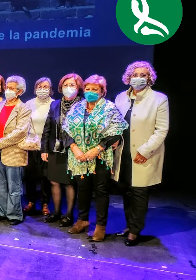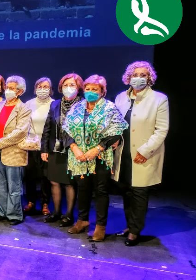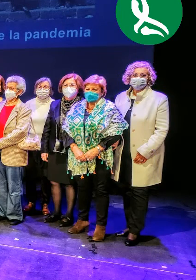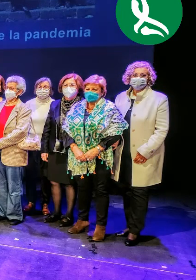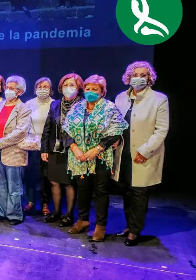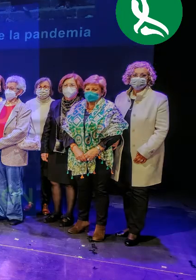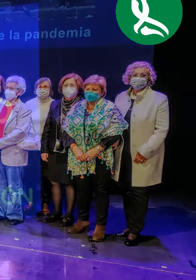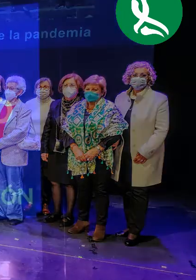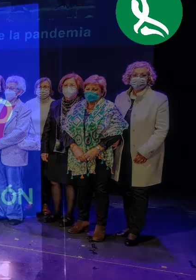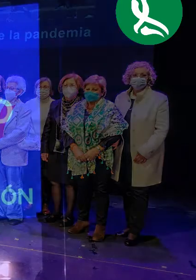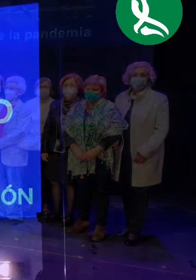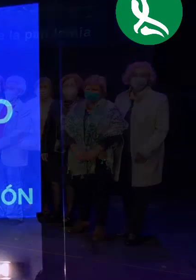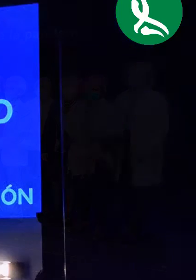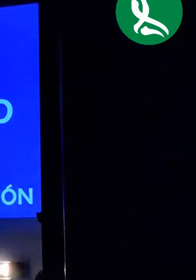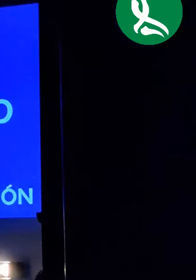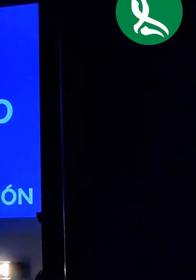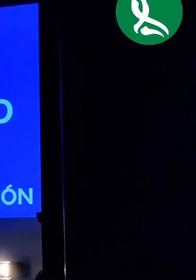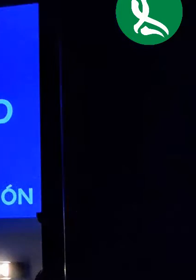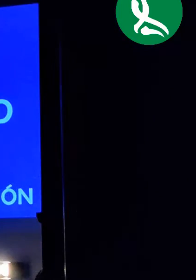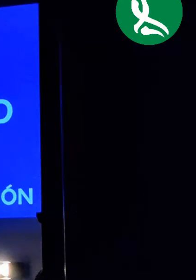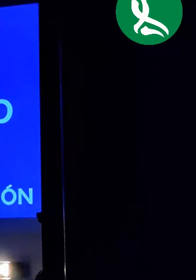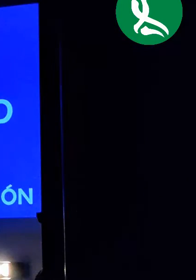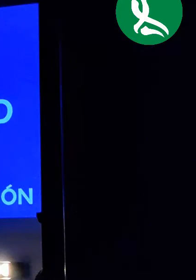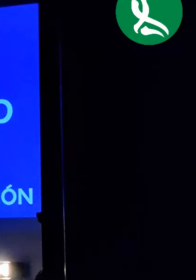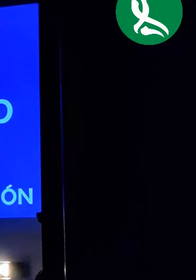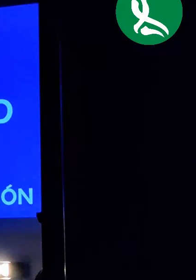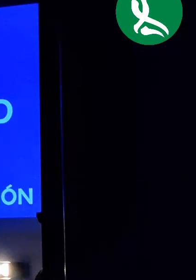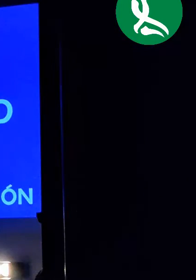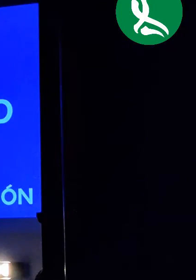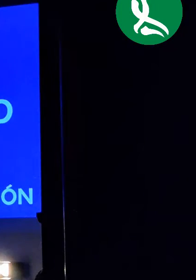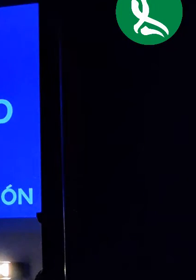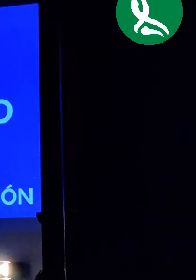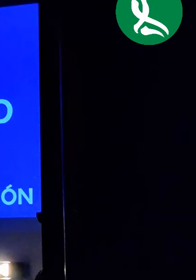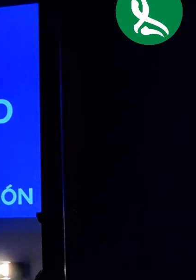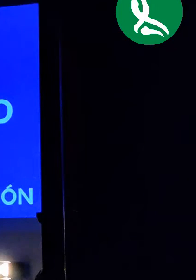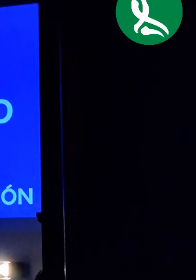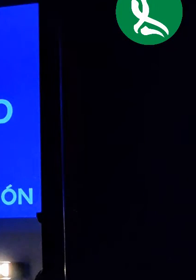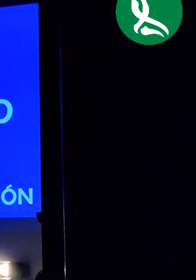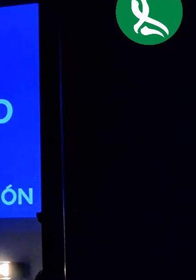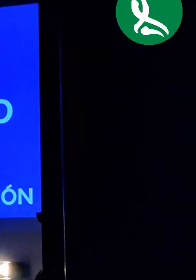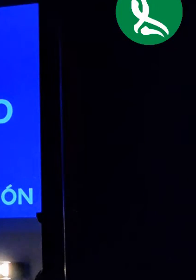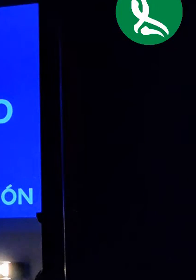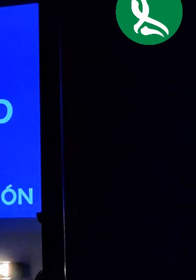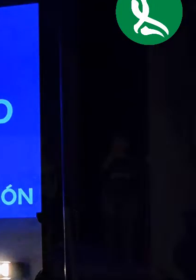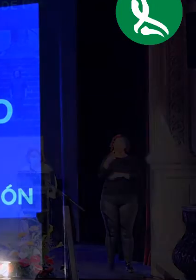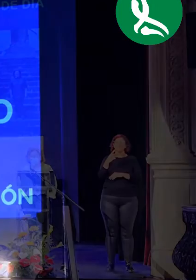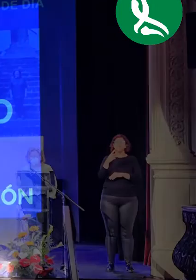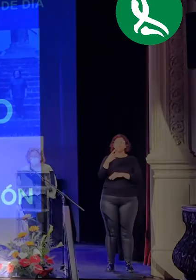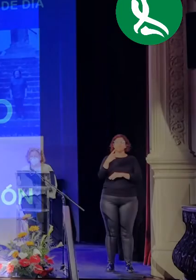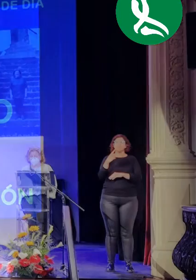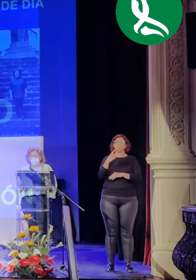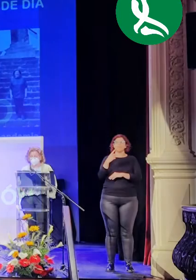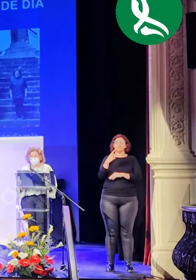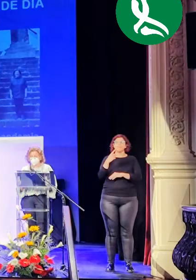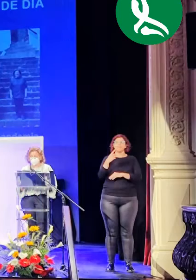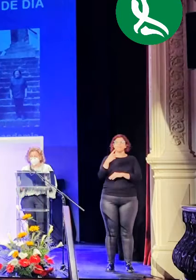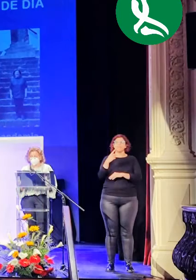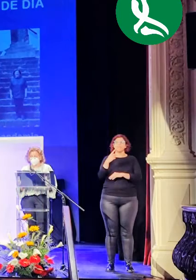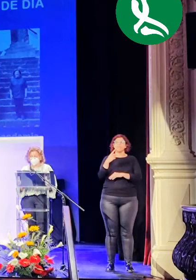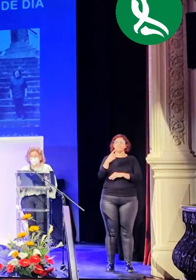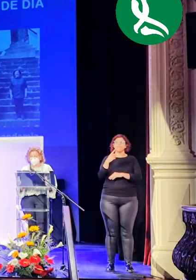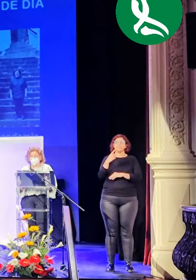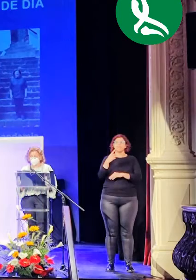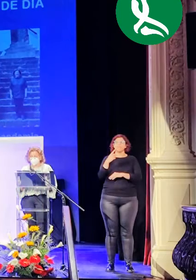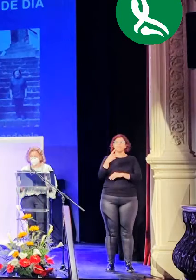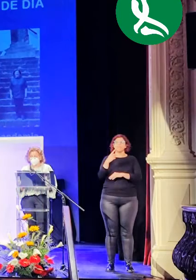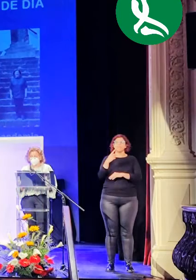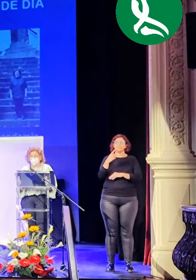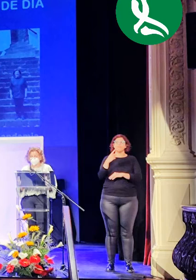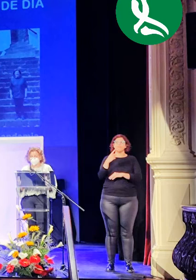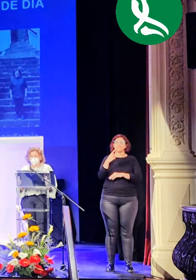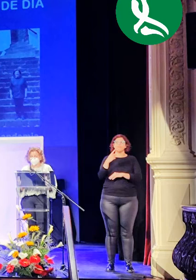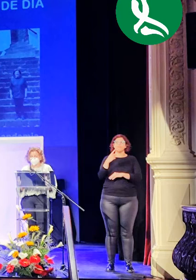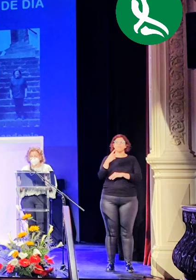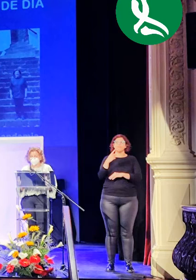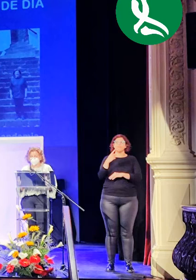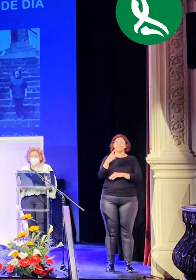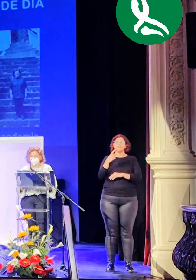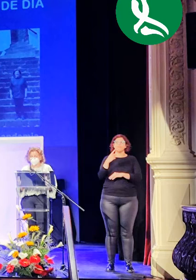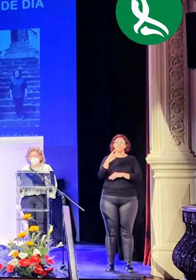poco aquella idea, o un sueño me atrevería a decir, iba cogiendo forma con la solidaridad y la generosidad de tanta gente anónima y